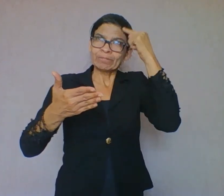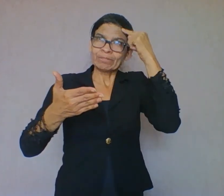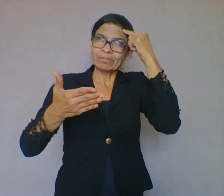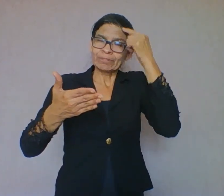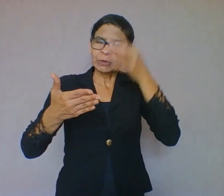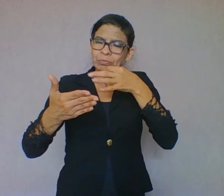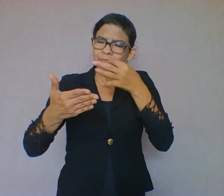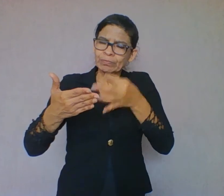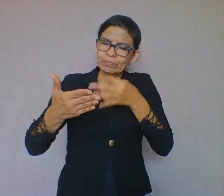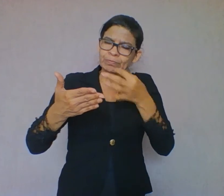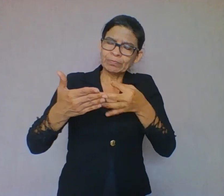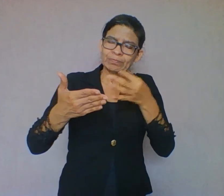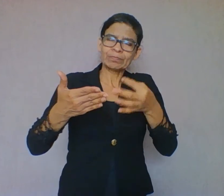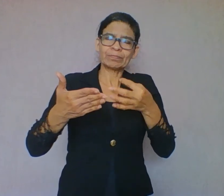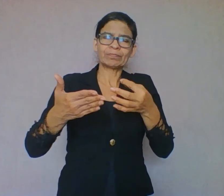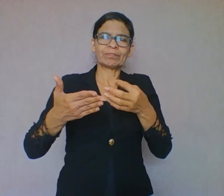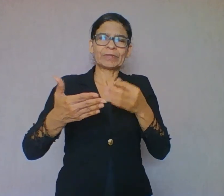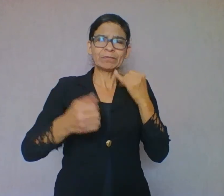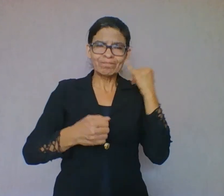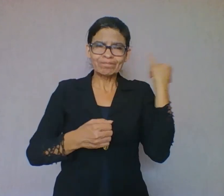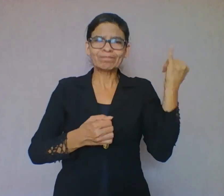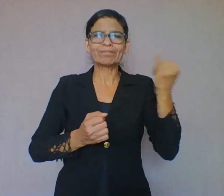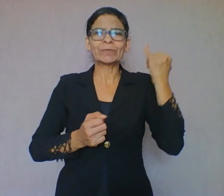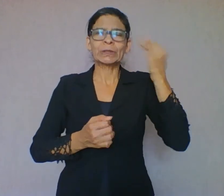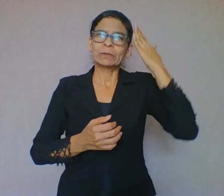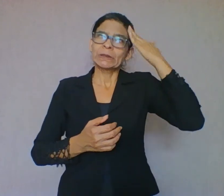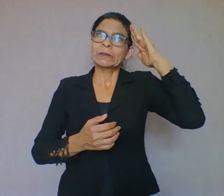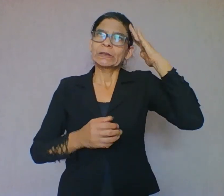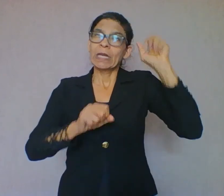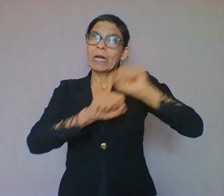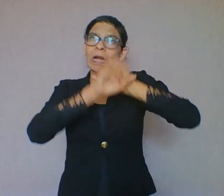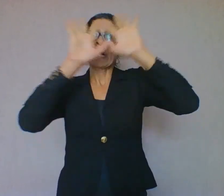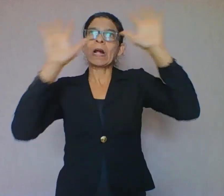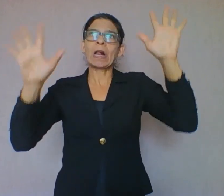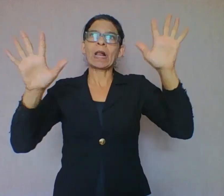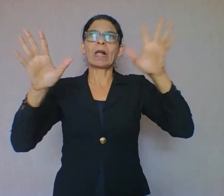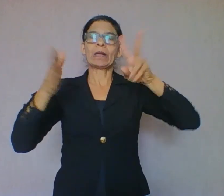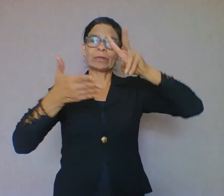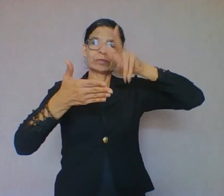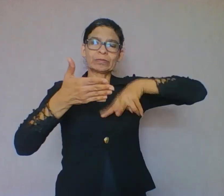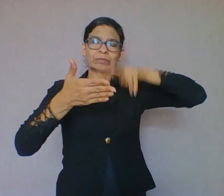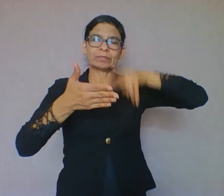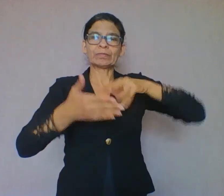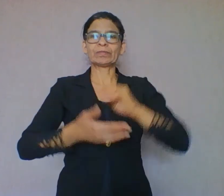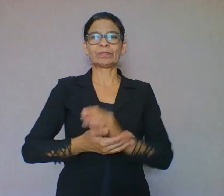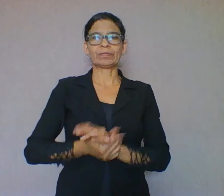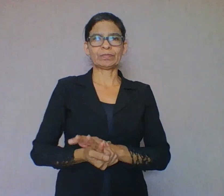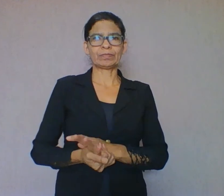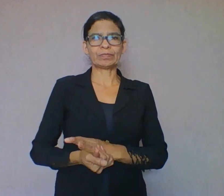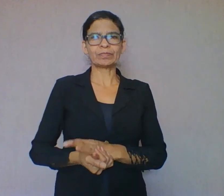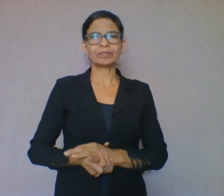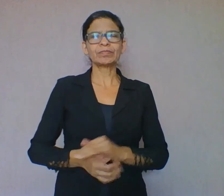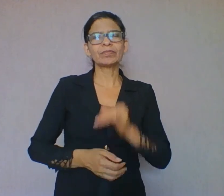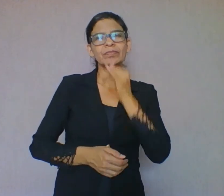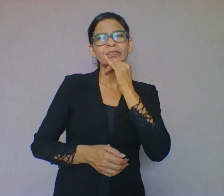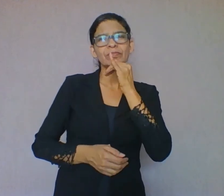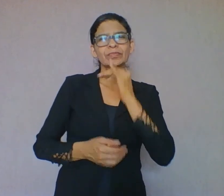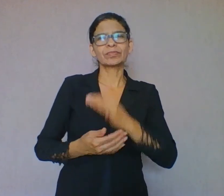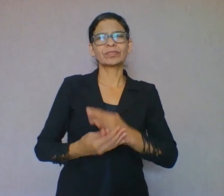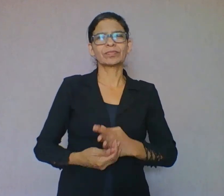relevantes para o entendimento da mensagem. Vamos pensar em um exemplo simples. Se eu digo a vocês assim, o rei do futebol